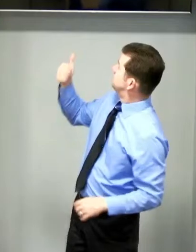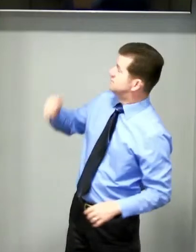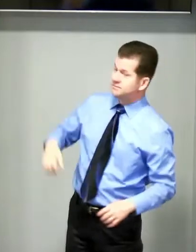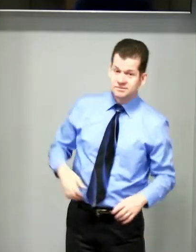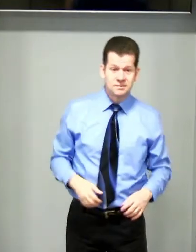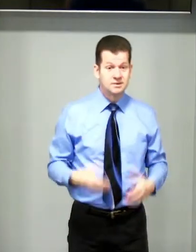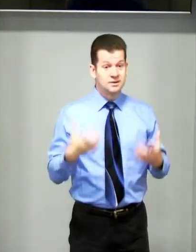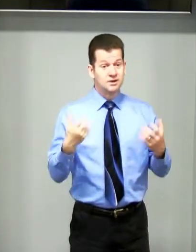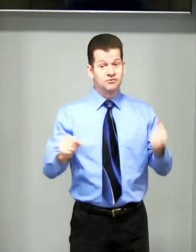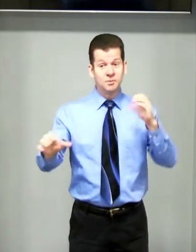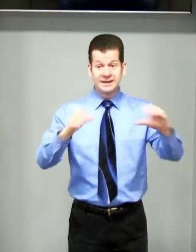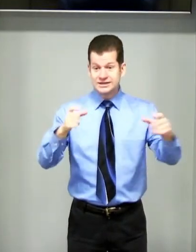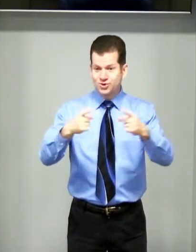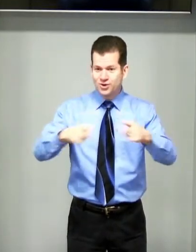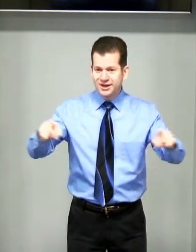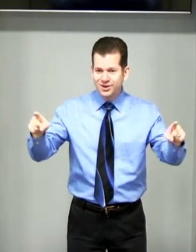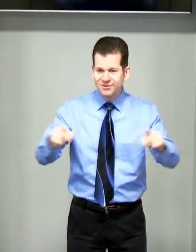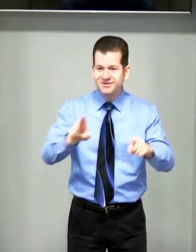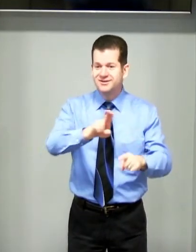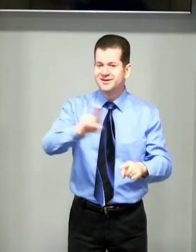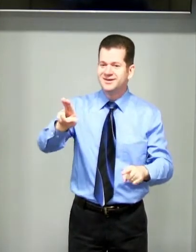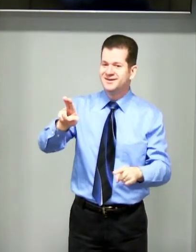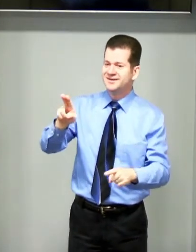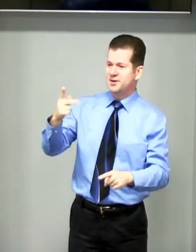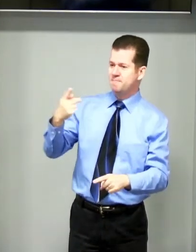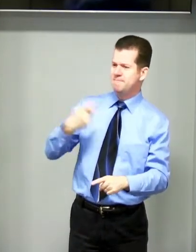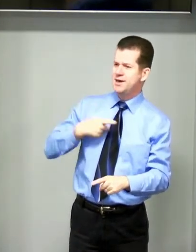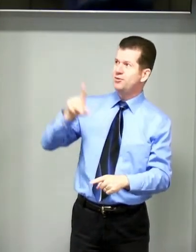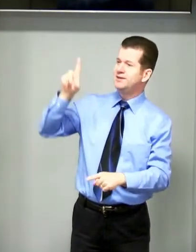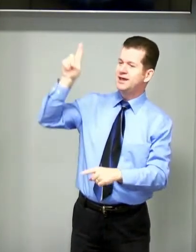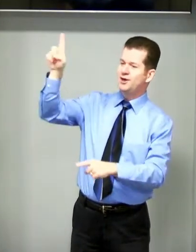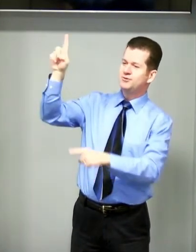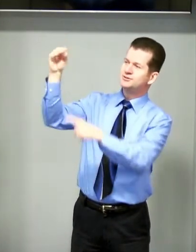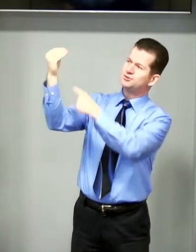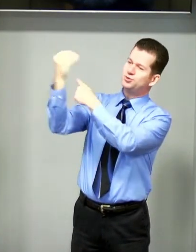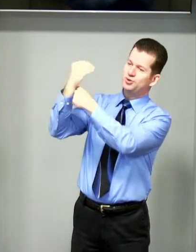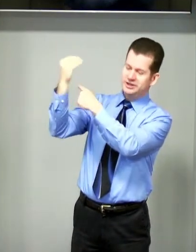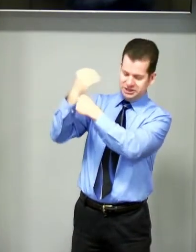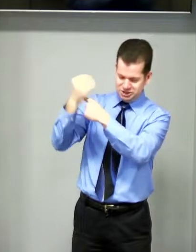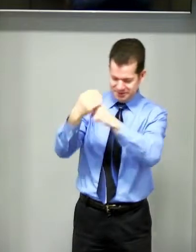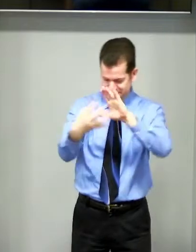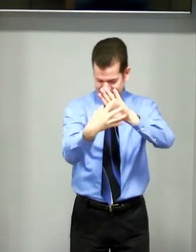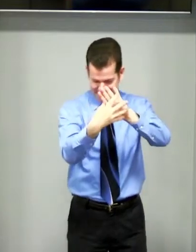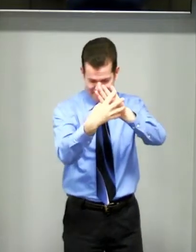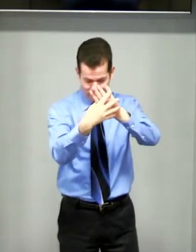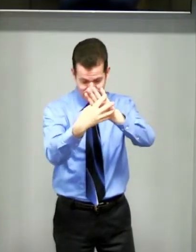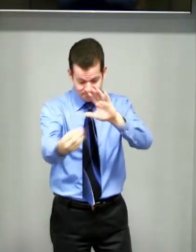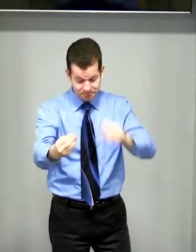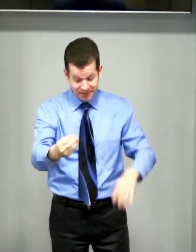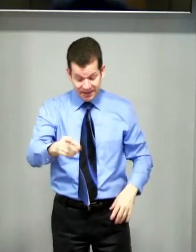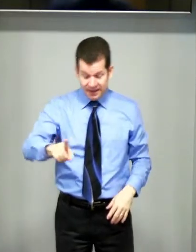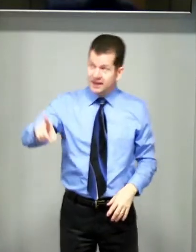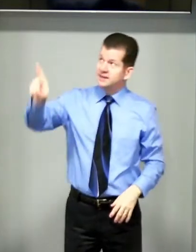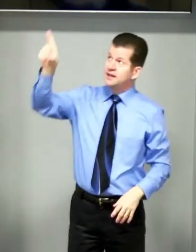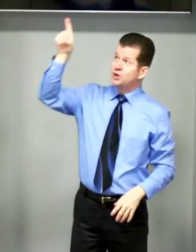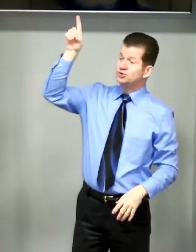Vamos dar mais um corinho? Meu Deus cuida de mim. Já temos. Deus